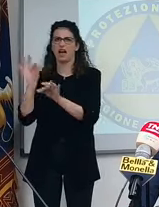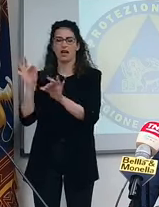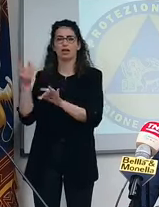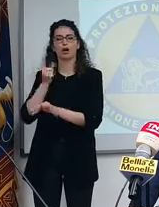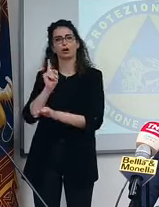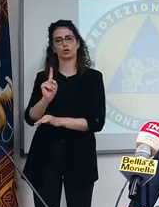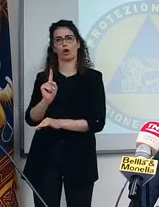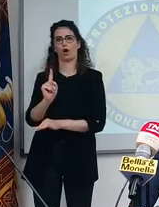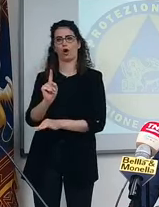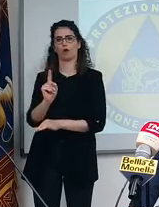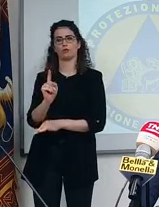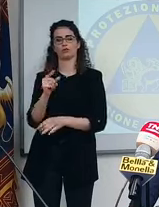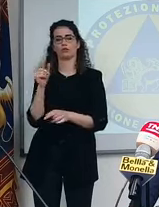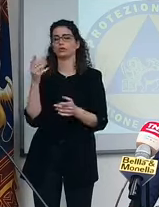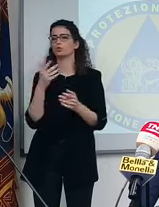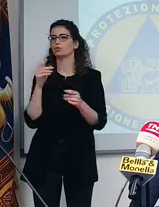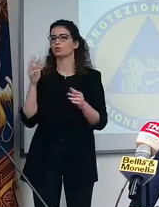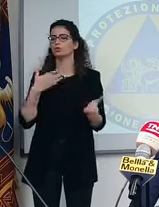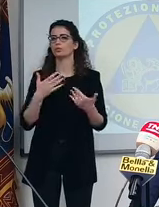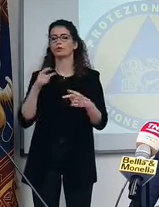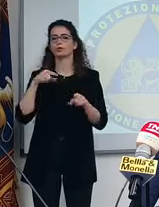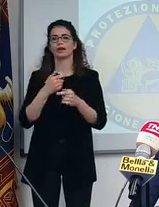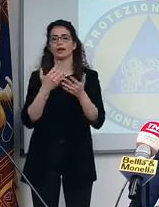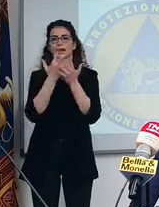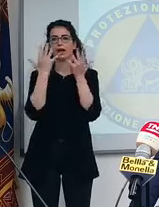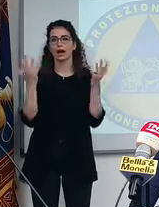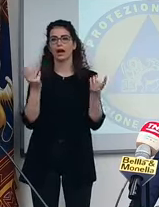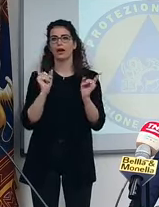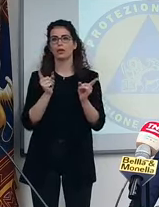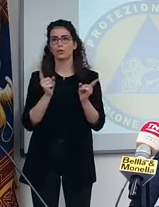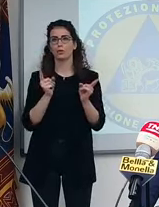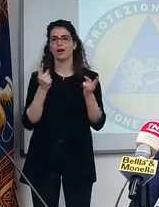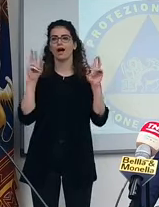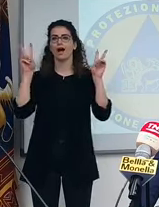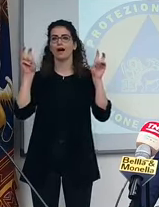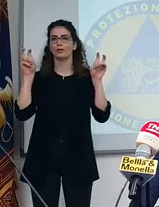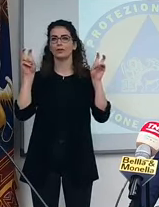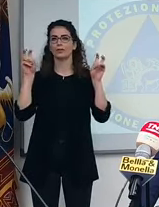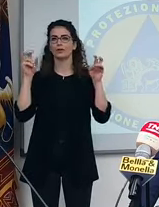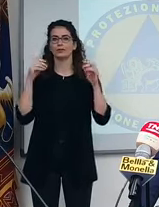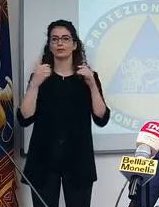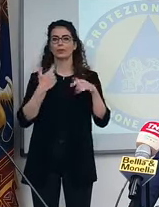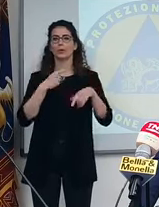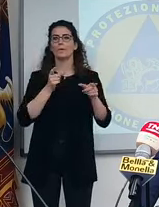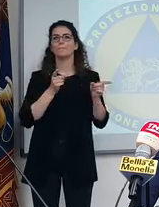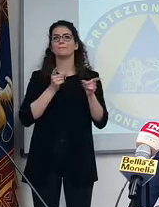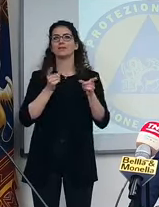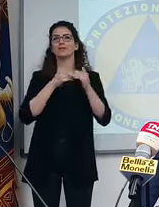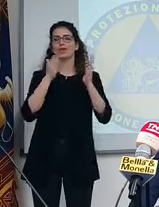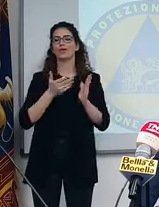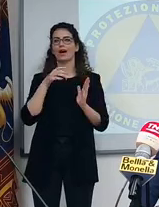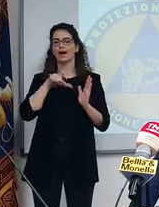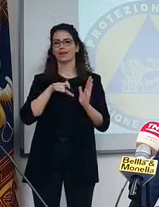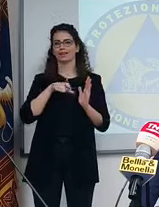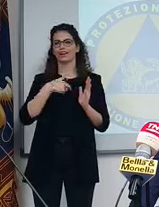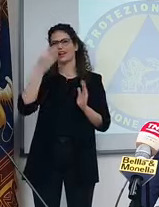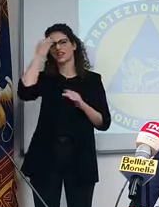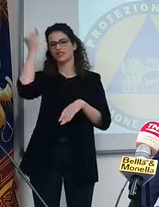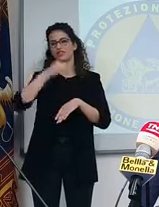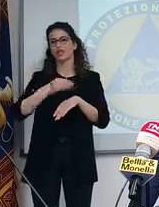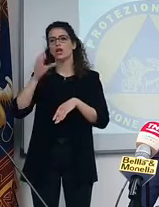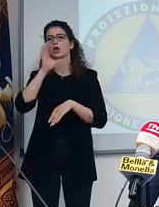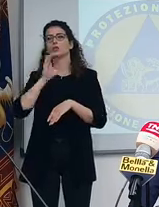chiarire da subito il tema delle quarantene. Perché se un turista americano arriva in Veneto